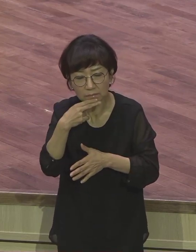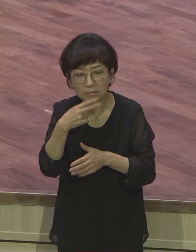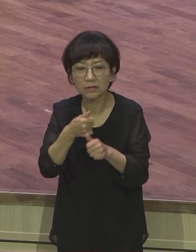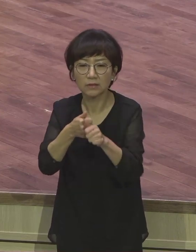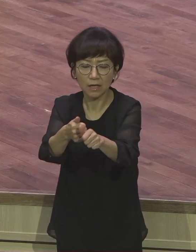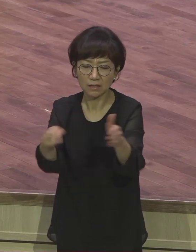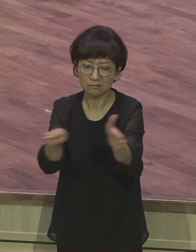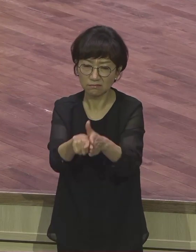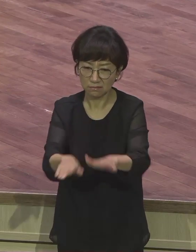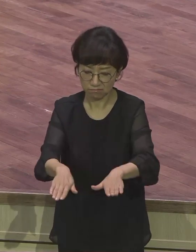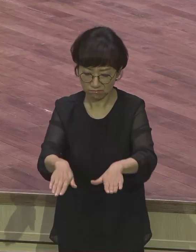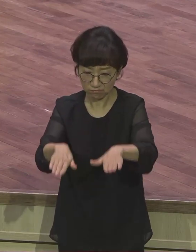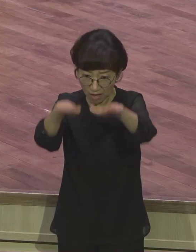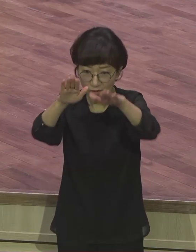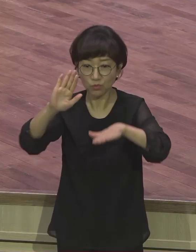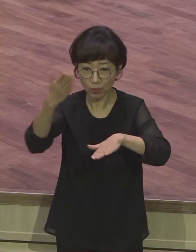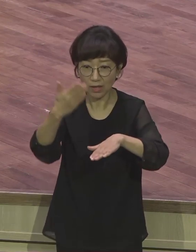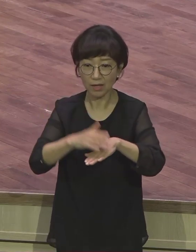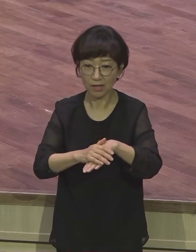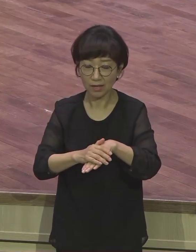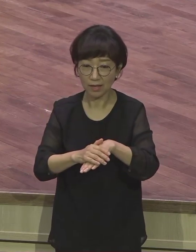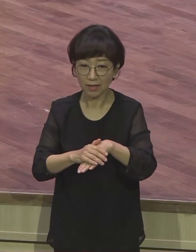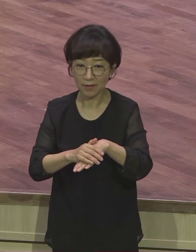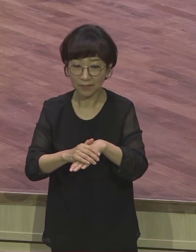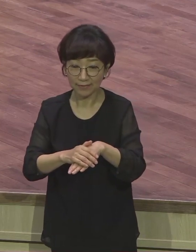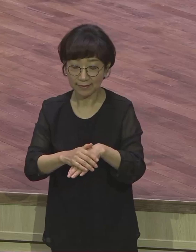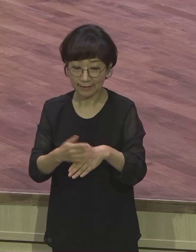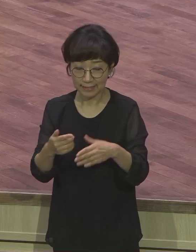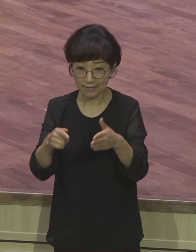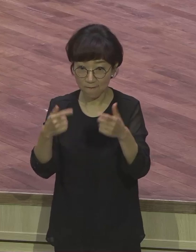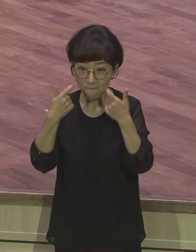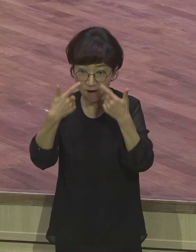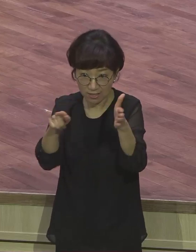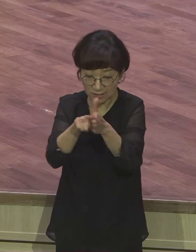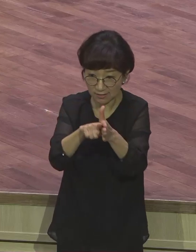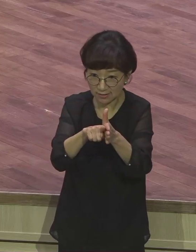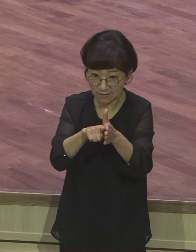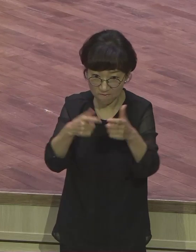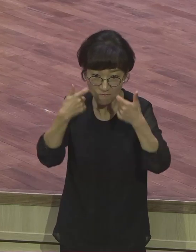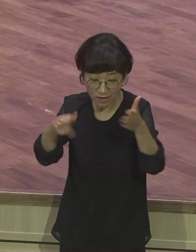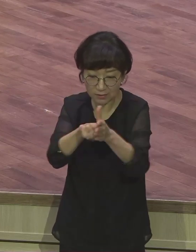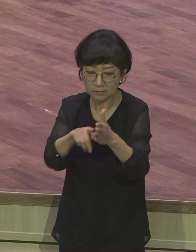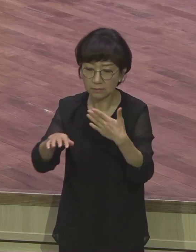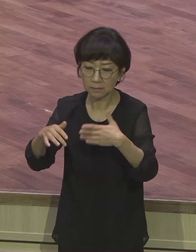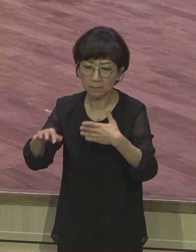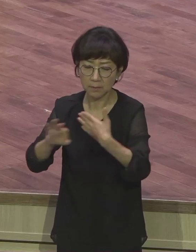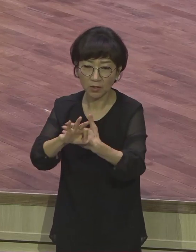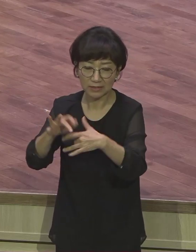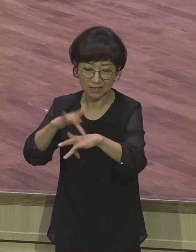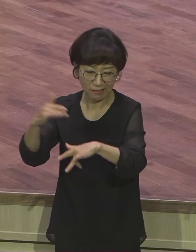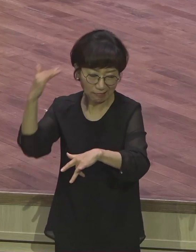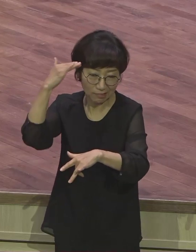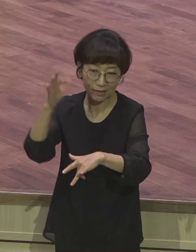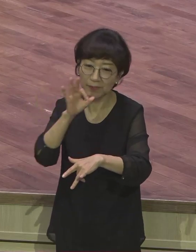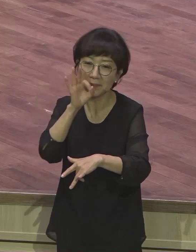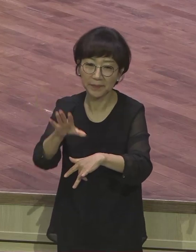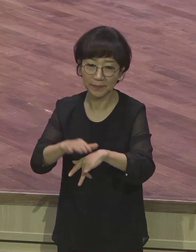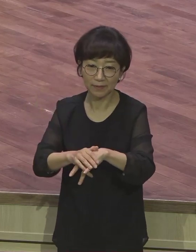또 태보가 일어납니다. 또 사단이 건드리기도 하고 못 건드리라 합니다. 확신이 있는 사람은 건드리지 않니. 사단이 누구 건드리느냐